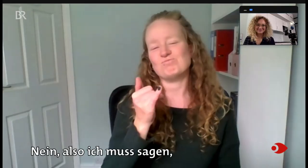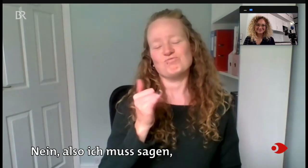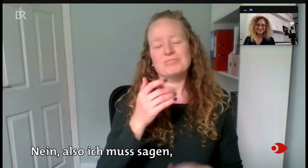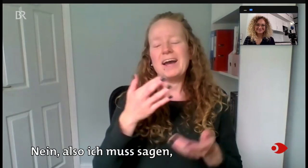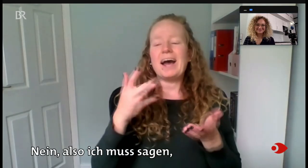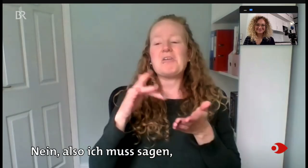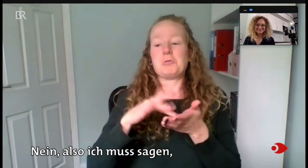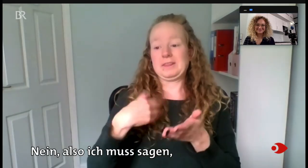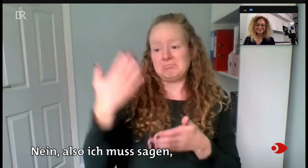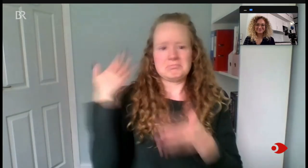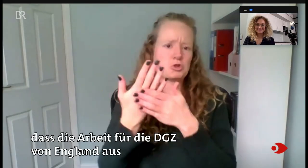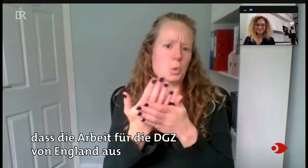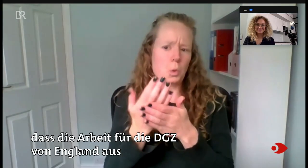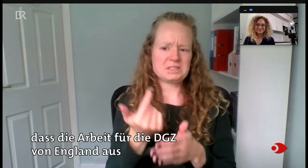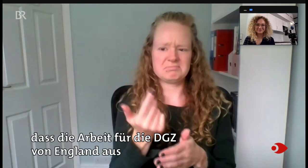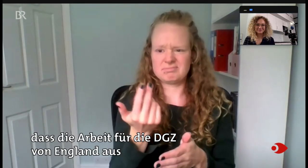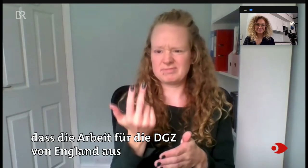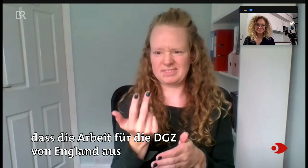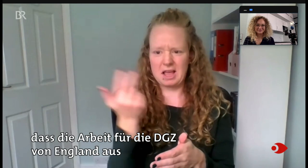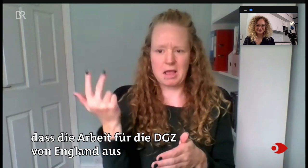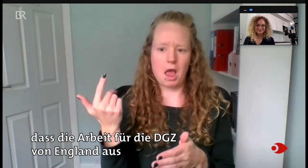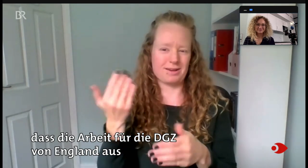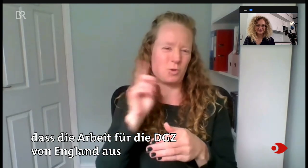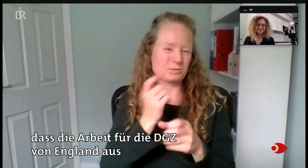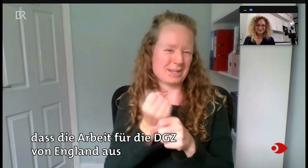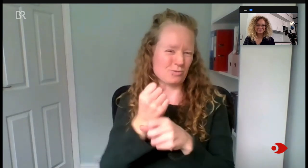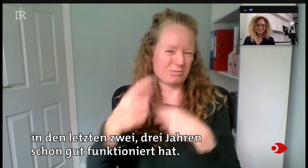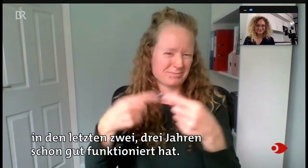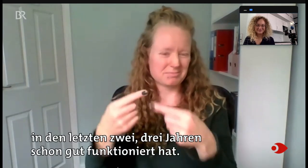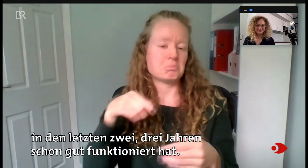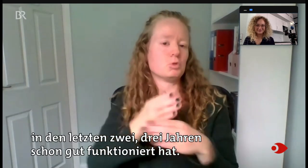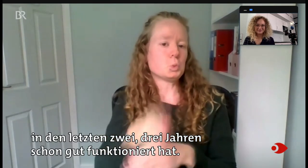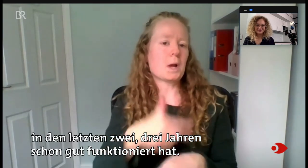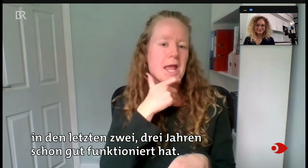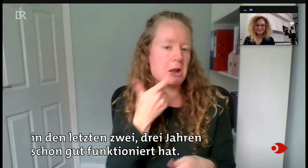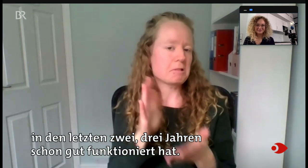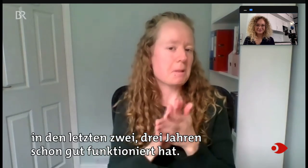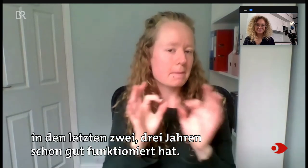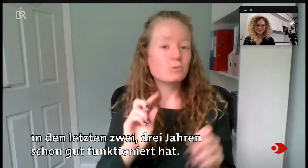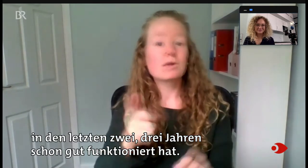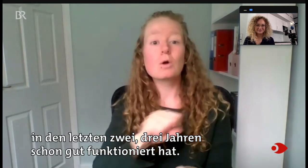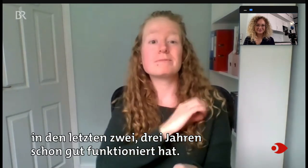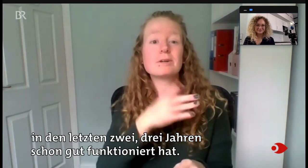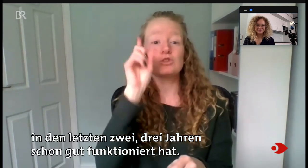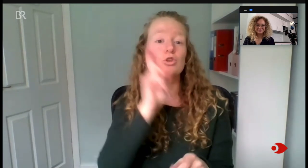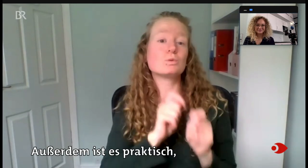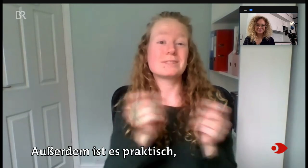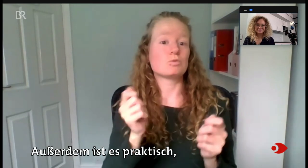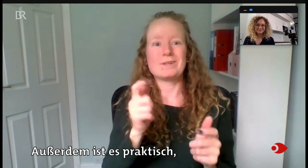Nein. Also ich muss sagen, dass die Arbeit für die DGZ von England aus in den letzten zwei, drei Jahren schon gut funktioniert hat. Außerdem ist es